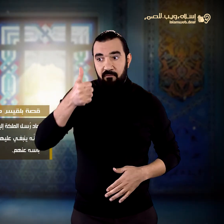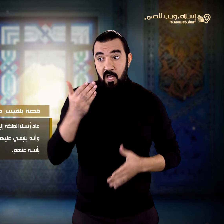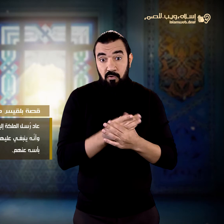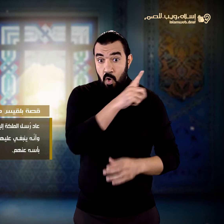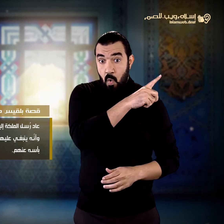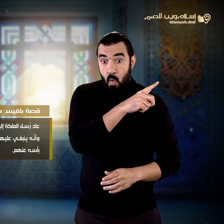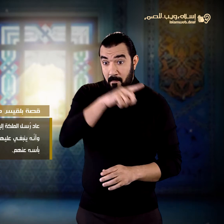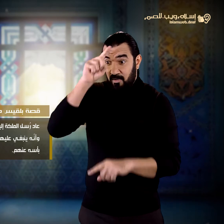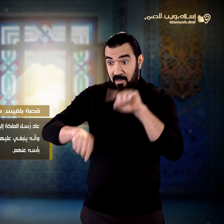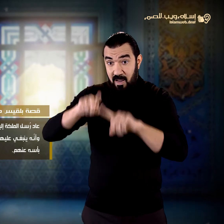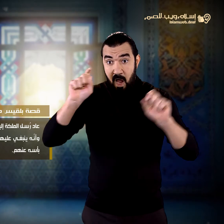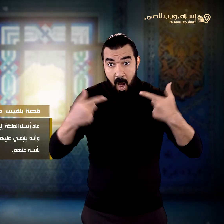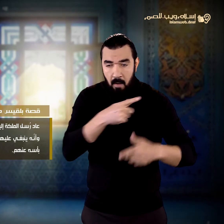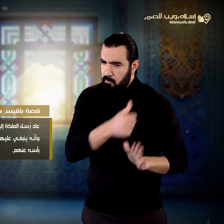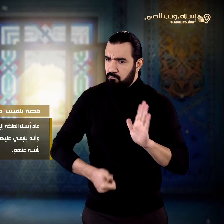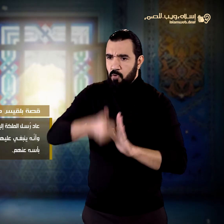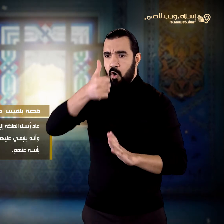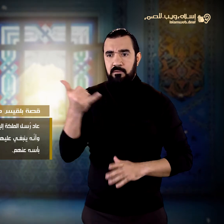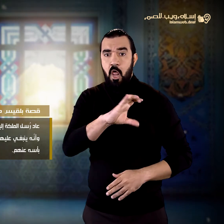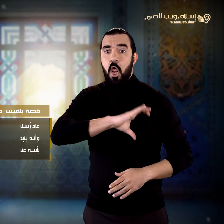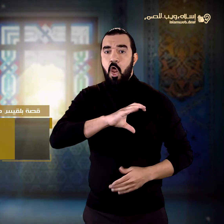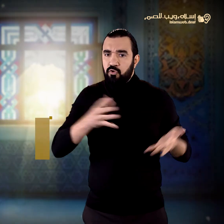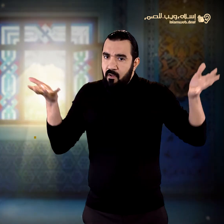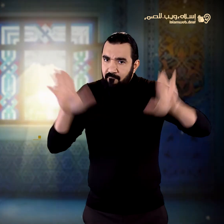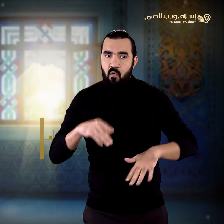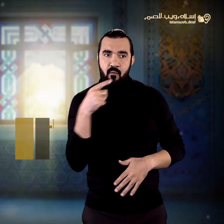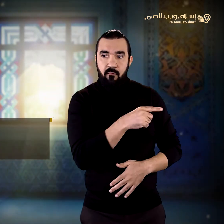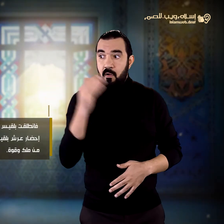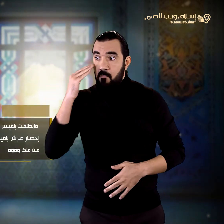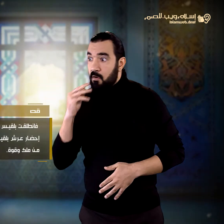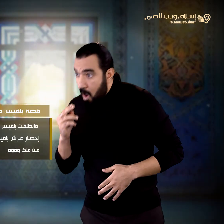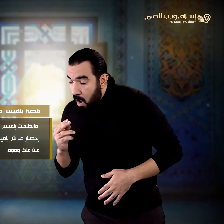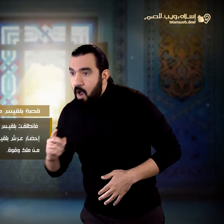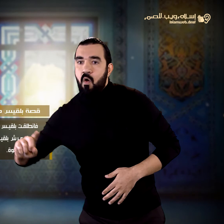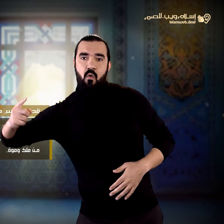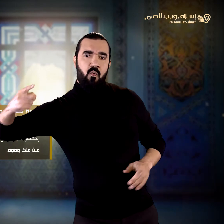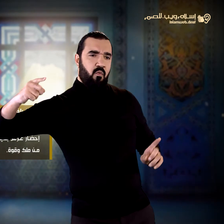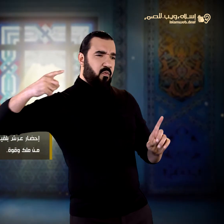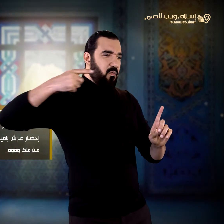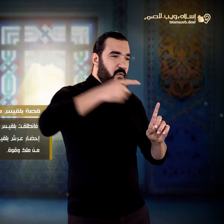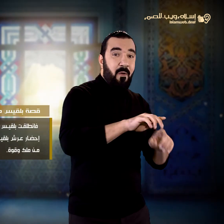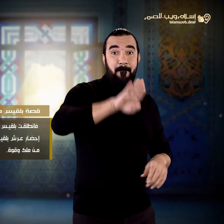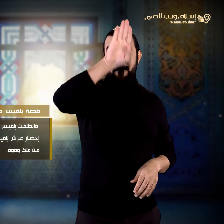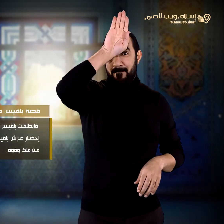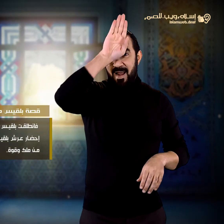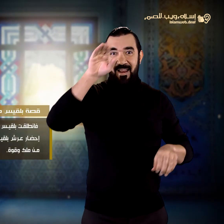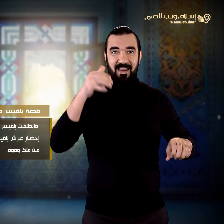يكف بأسه عنهم فانطلقت بلقيس نحوه فطلب سليمان عليه السلام